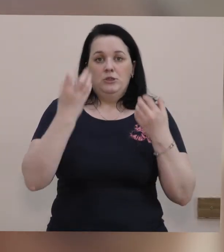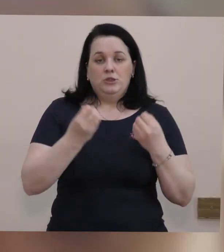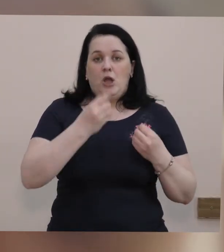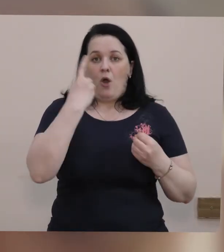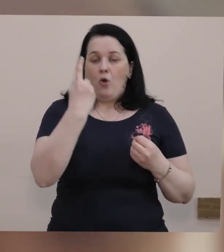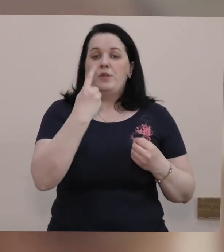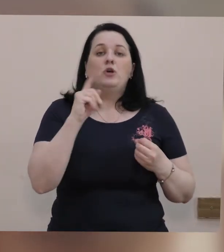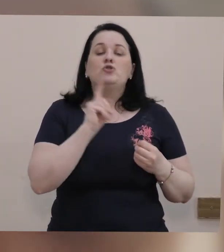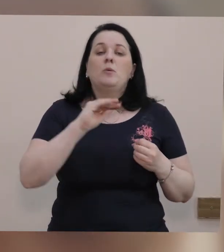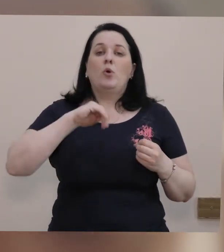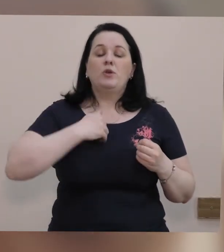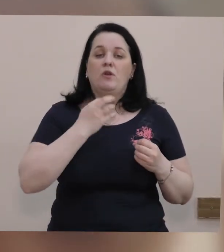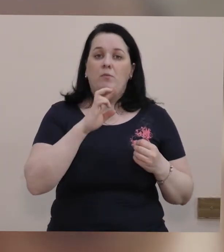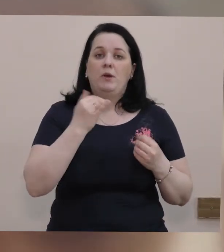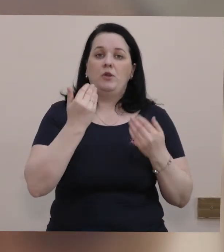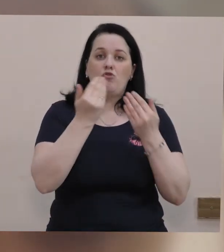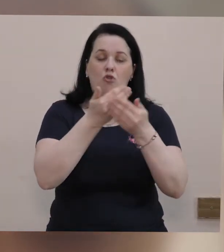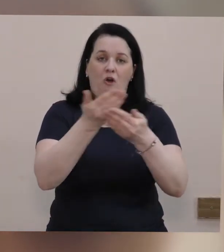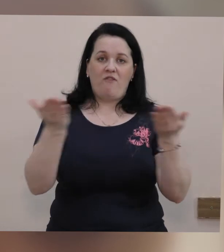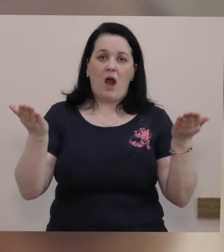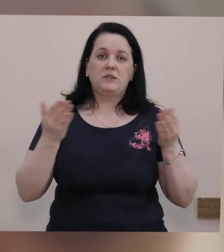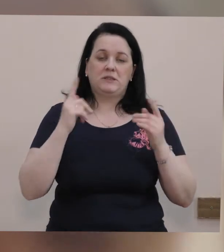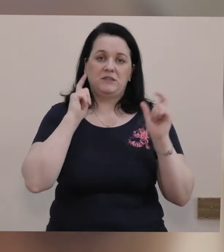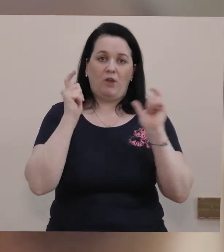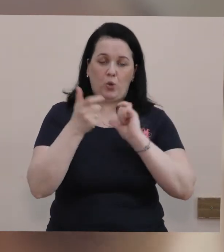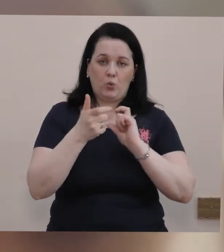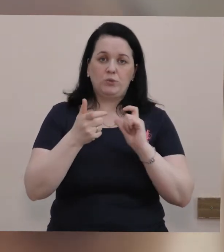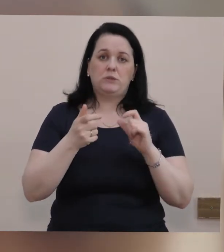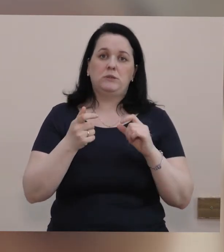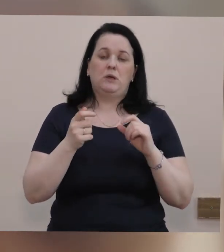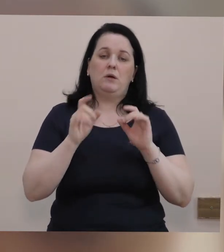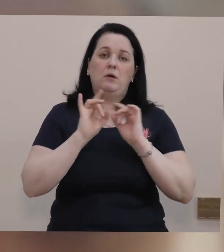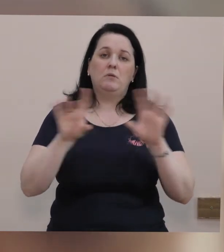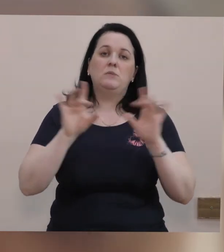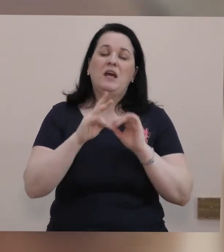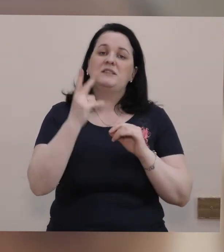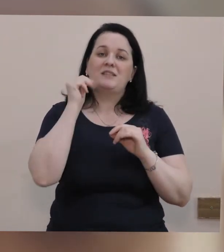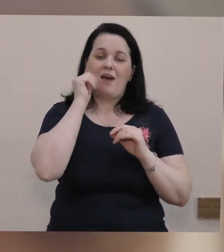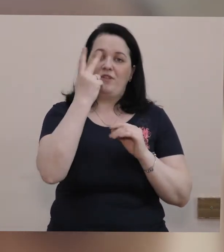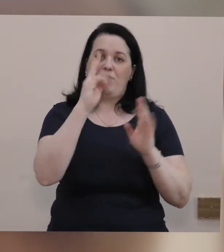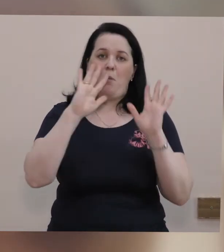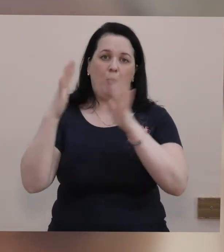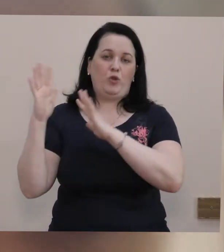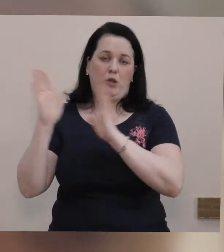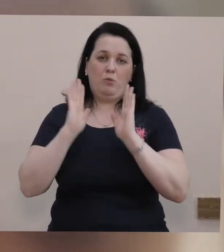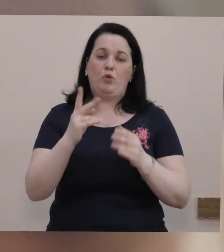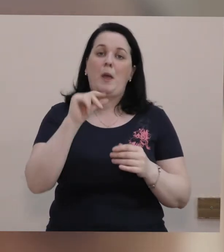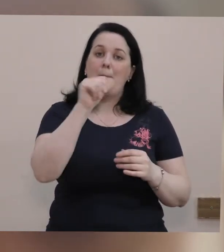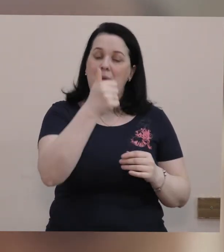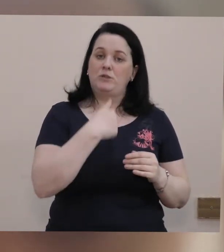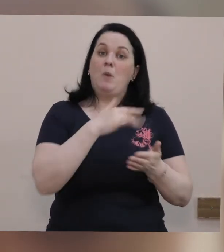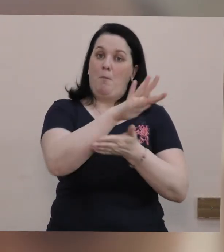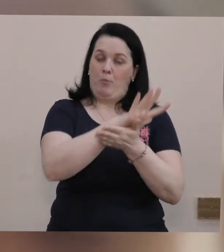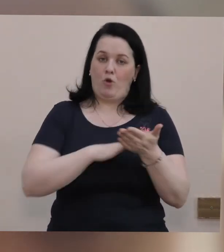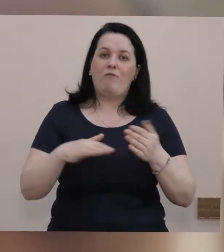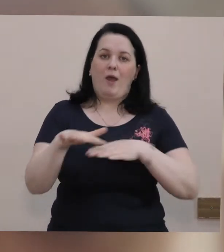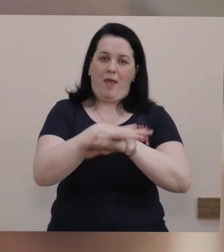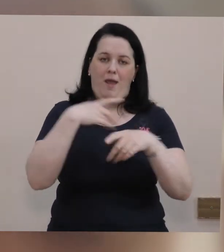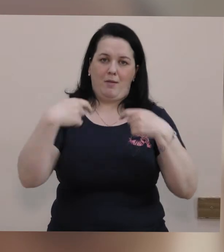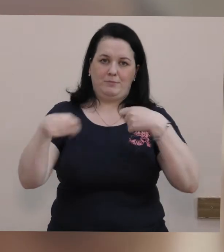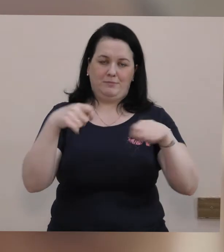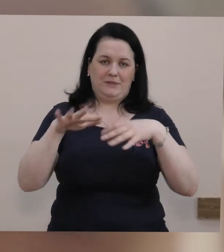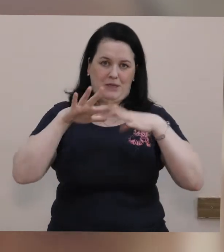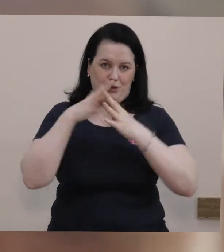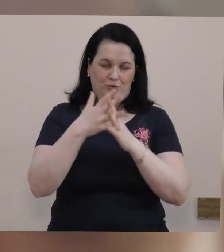Ще одне, що хотів би до вас звернутися, це завтра дві події відбудуться. Перший – ми продовжуємо ярмарок